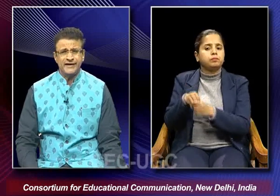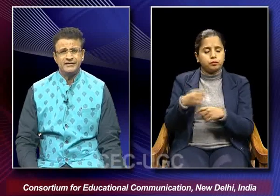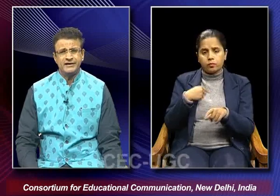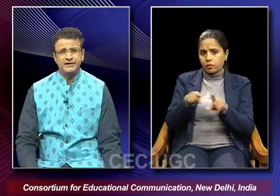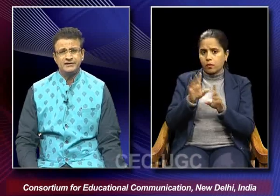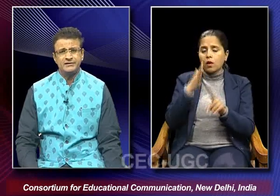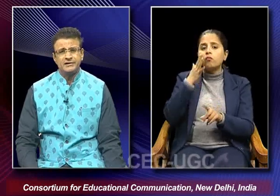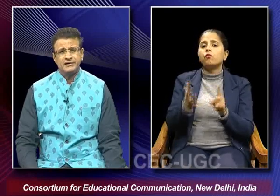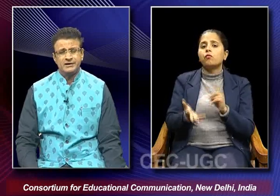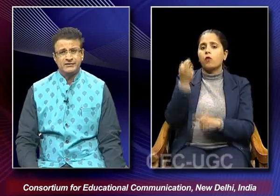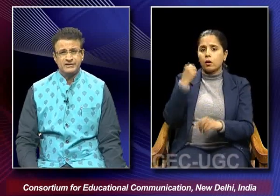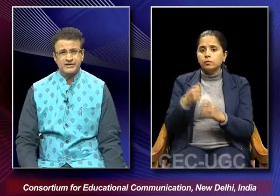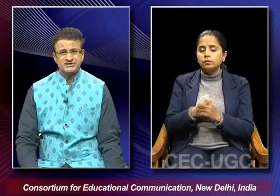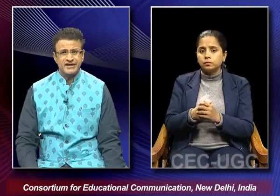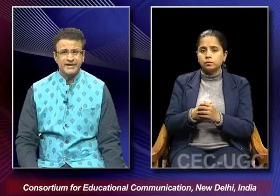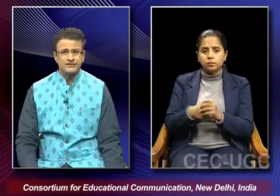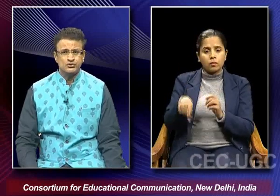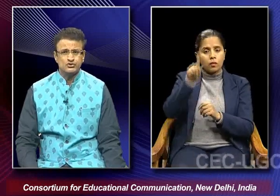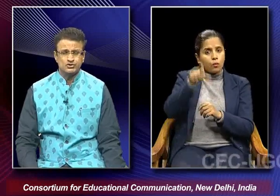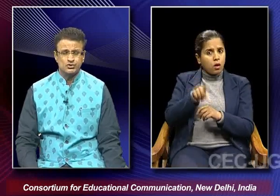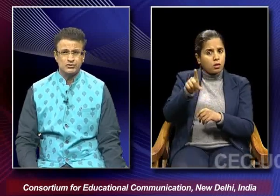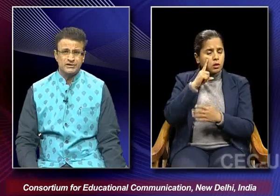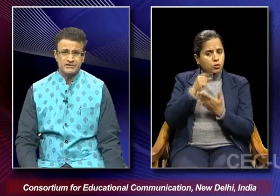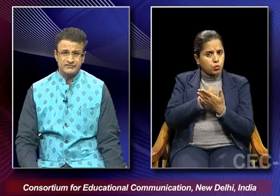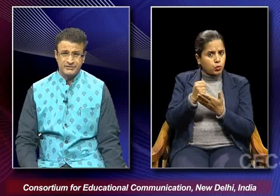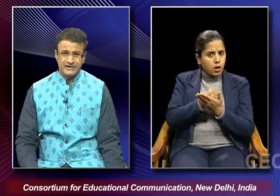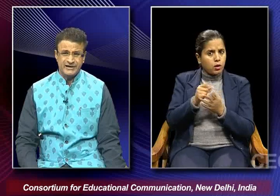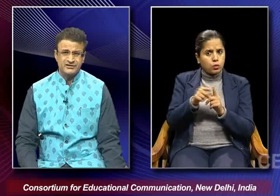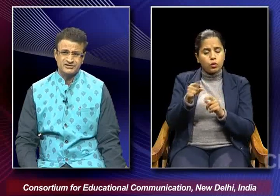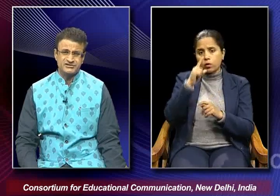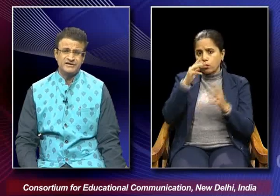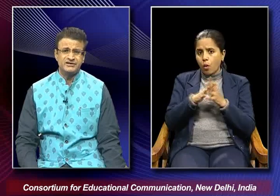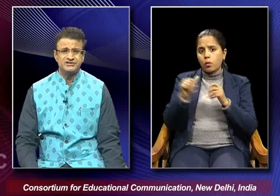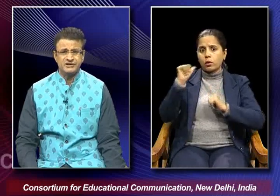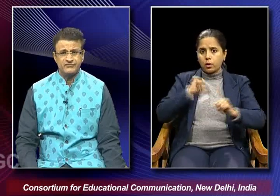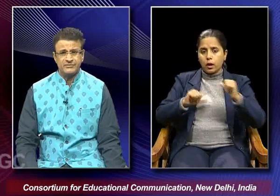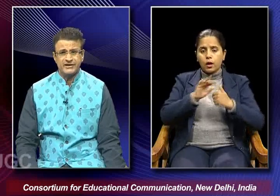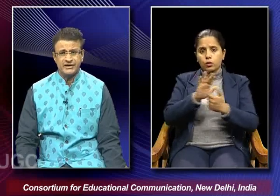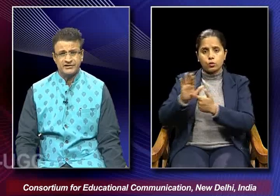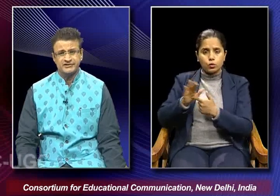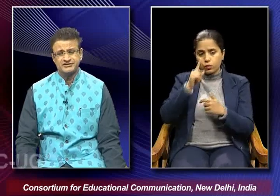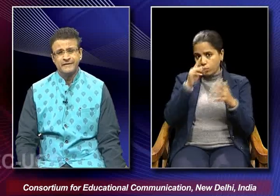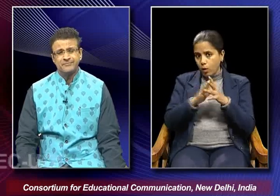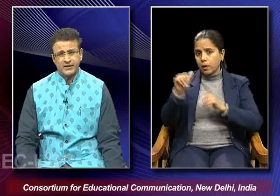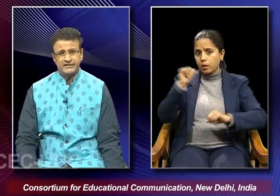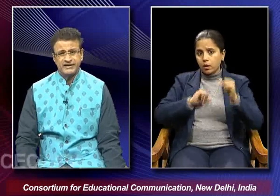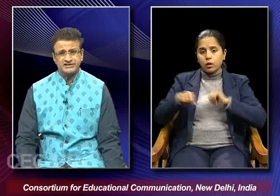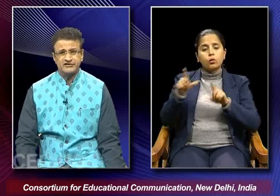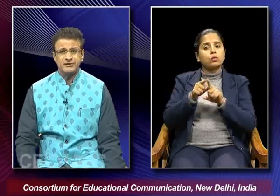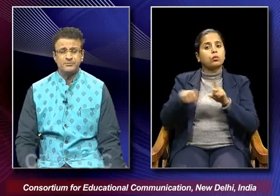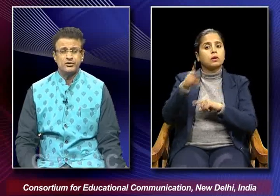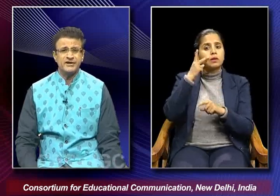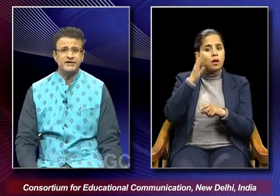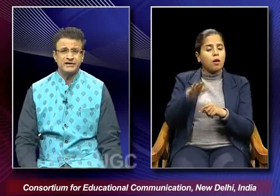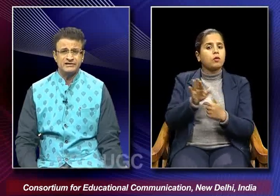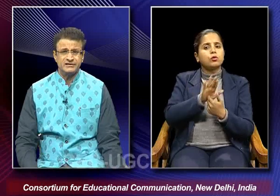find that when one is trying to show the women characters then these women characters as they have